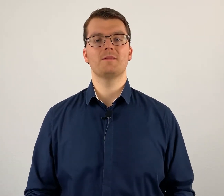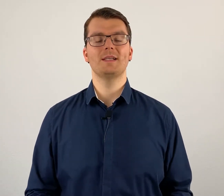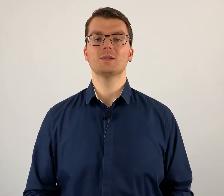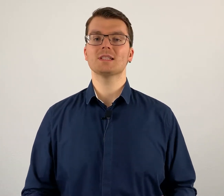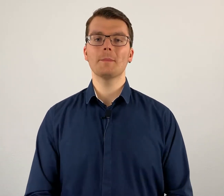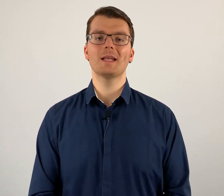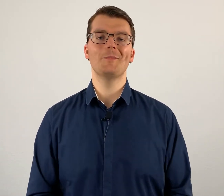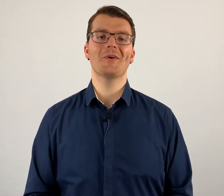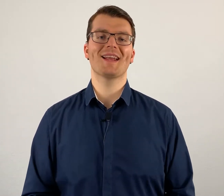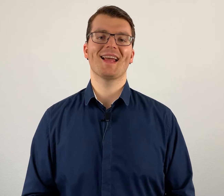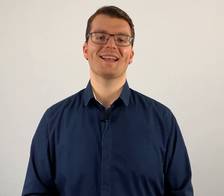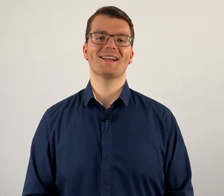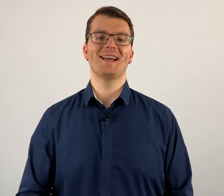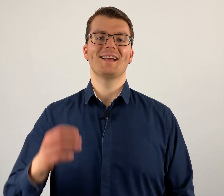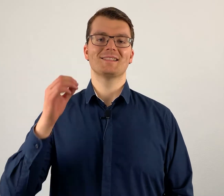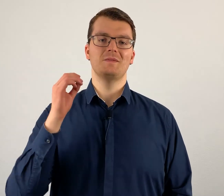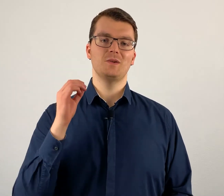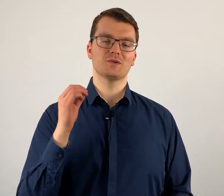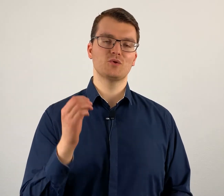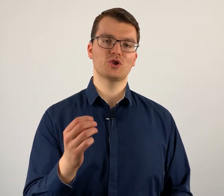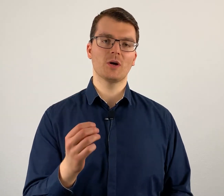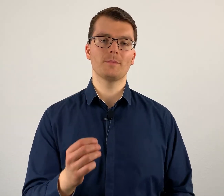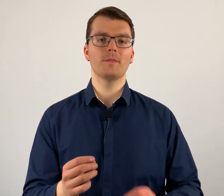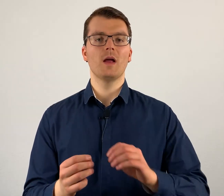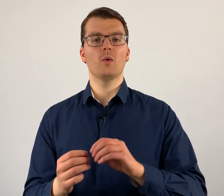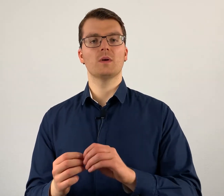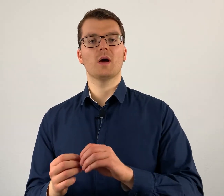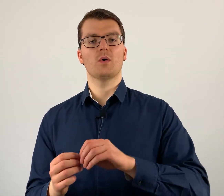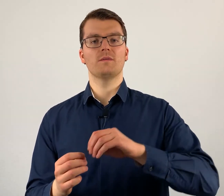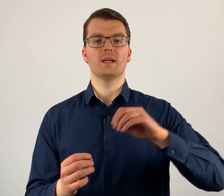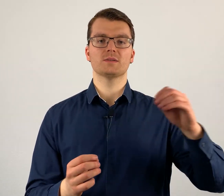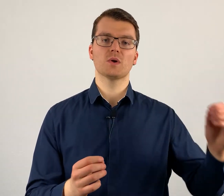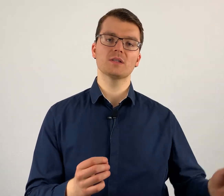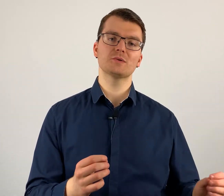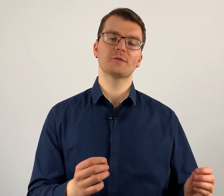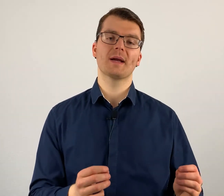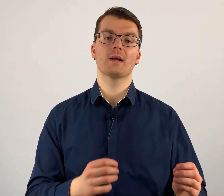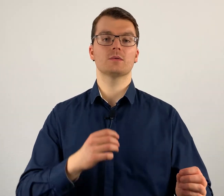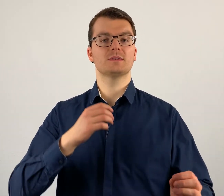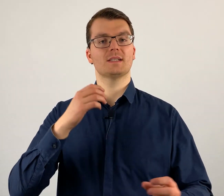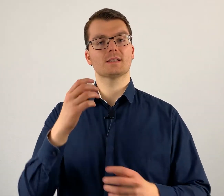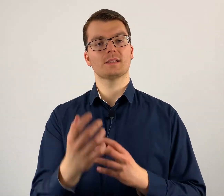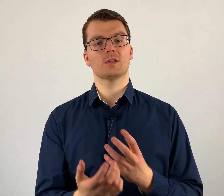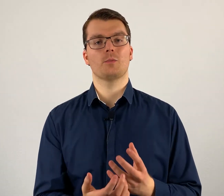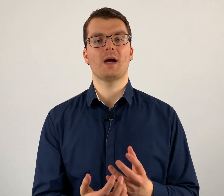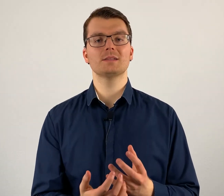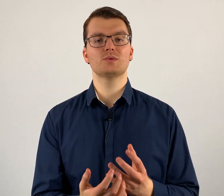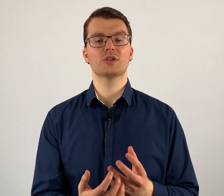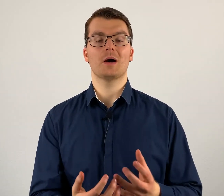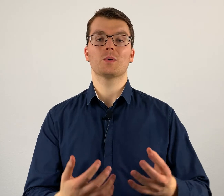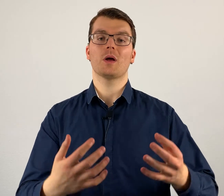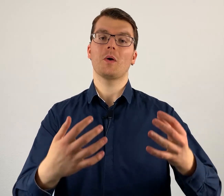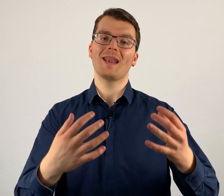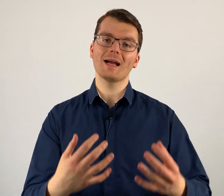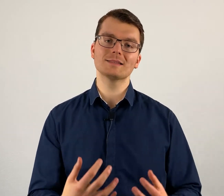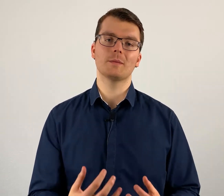Videos immer die Möglichkeit hat, das Video zu stoppen und auch wieder zurückzuspringen und sich das Ganze nochmal anzuschauen oder auch langsamer